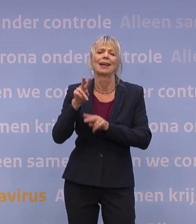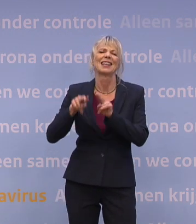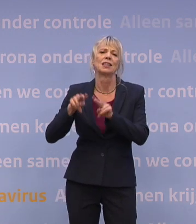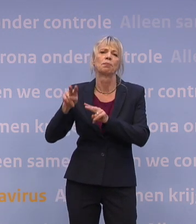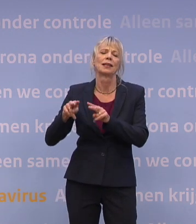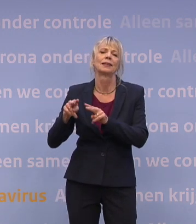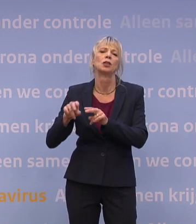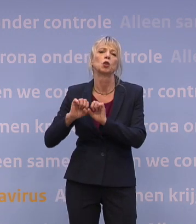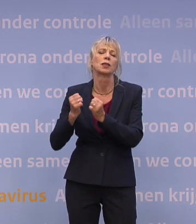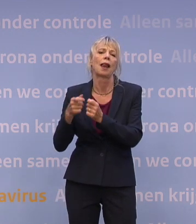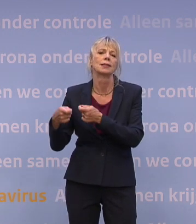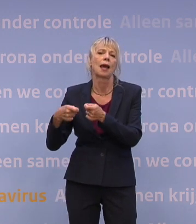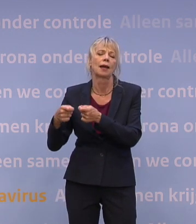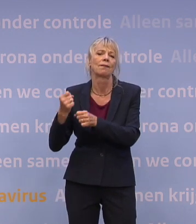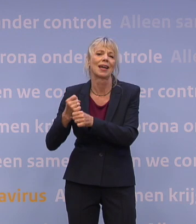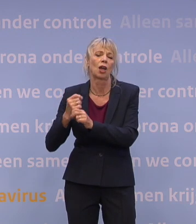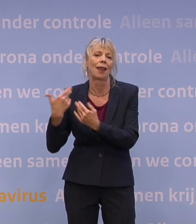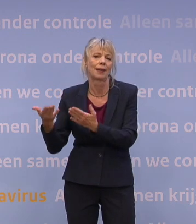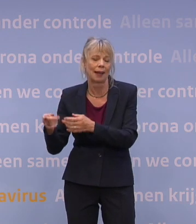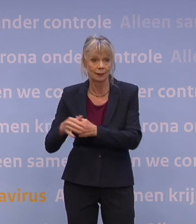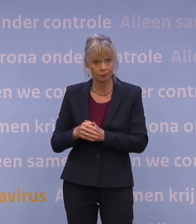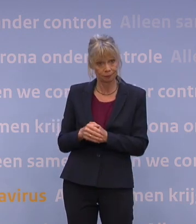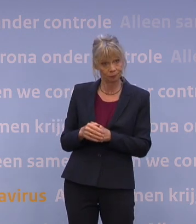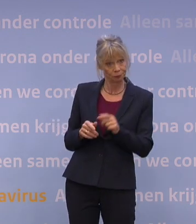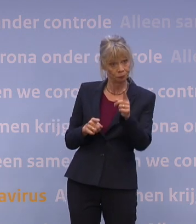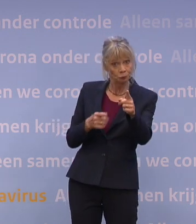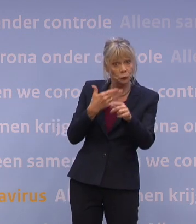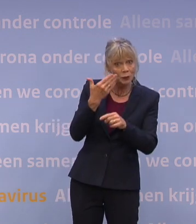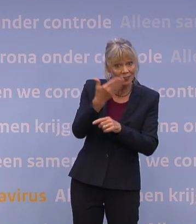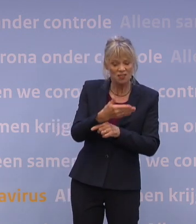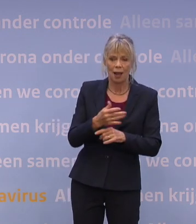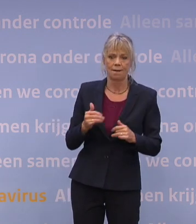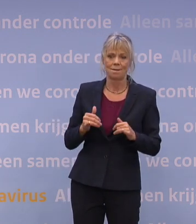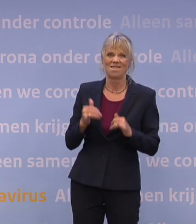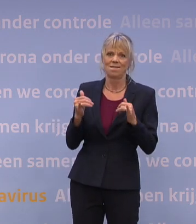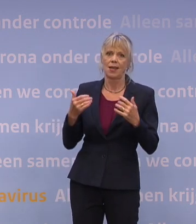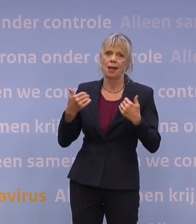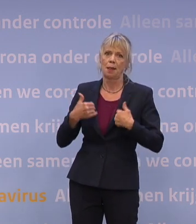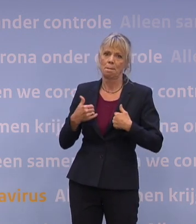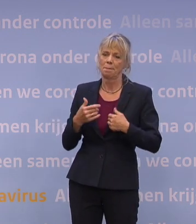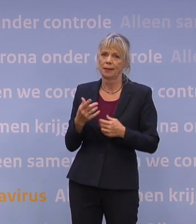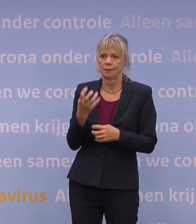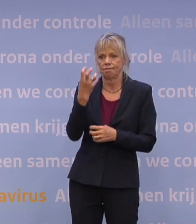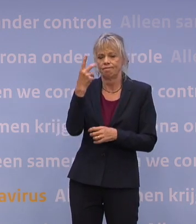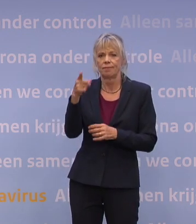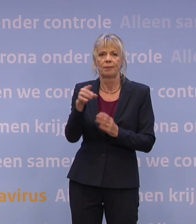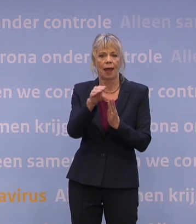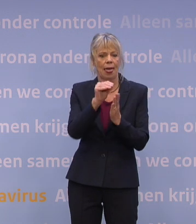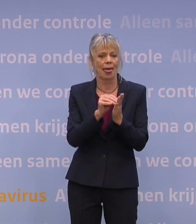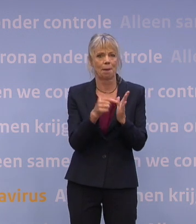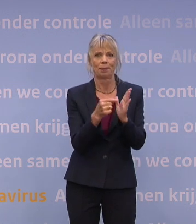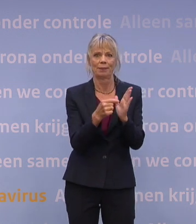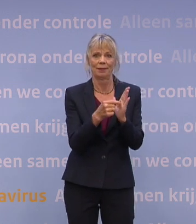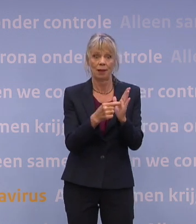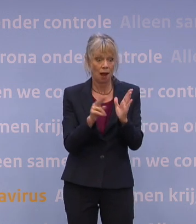Nog één vraag over de registratie van de vaccinaties. Veel mensen zullen snakken naar die app straks volgende week en denken, yes, kan die op